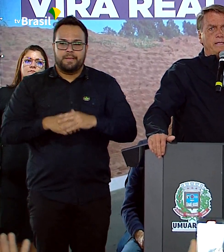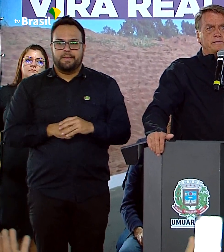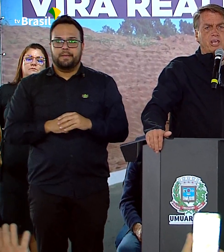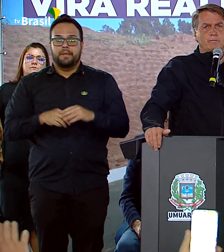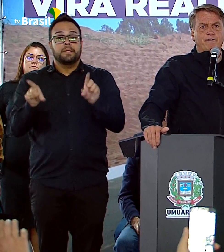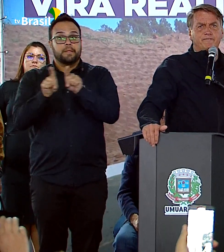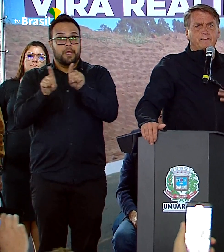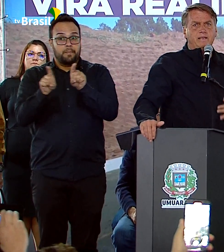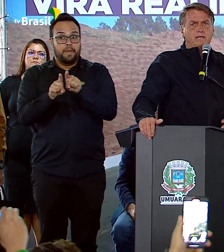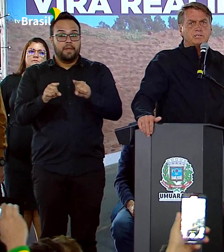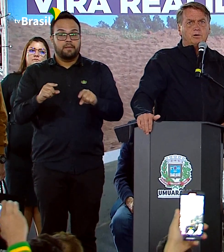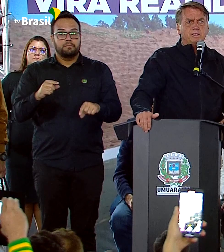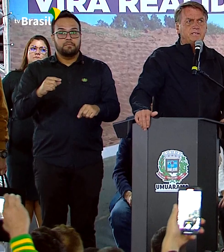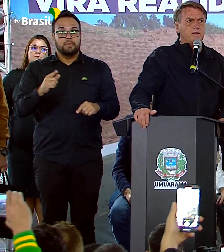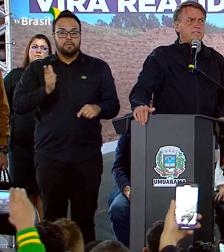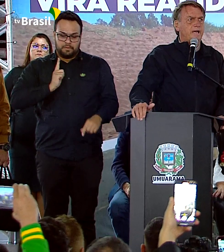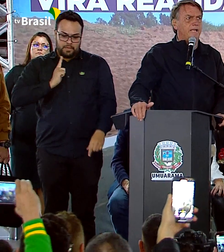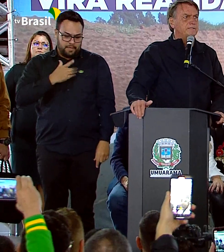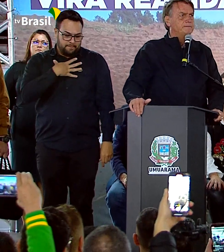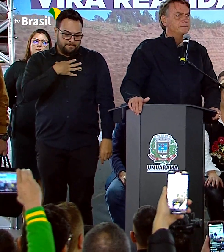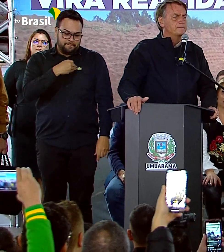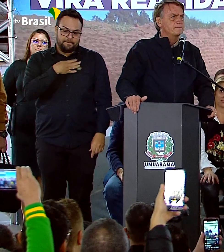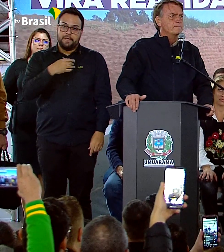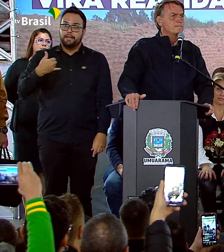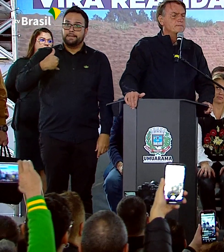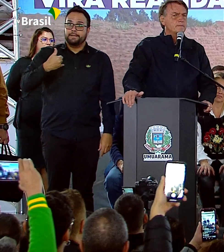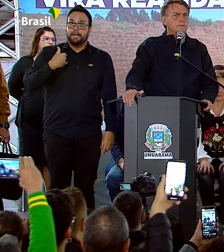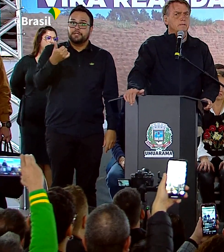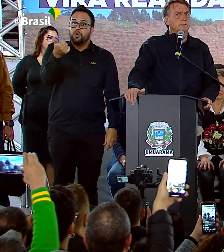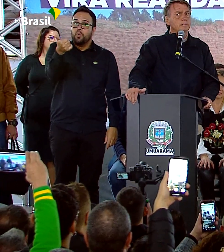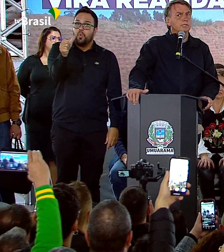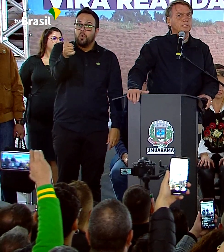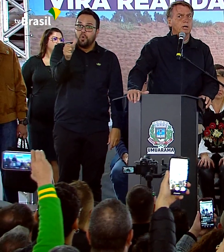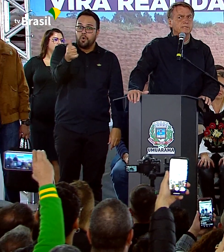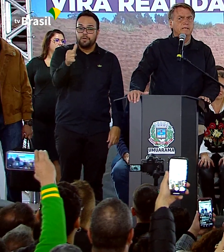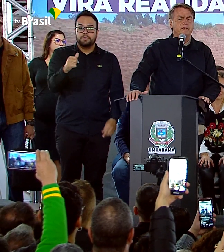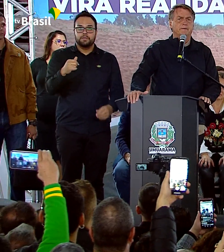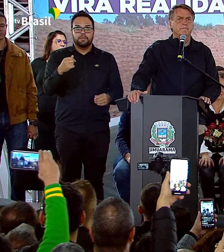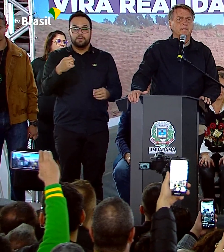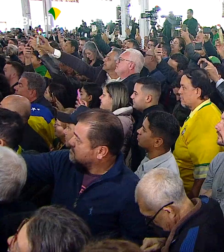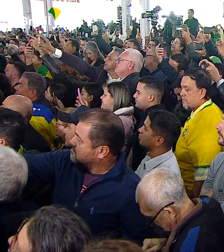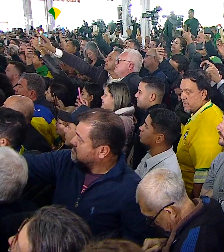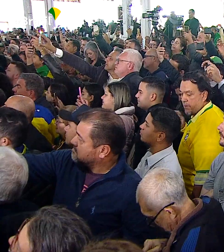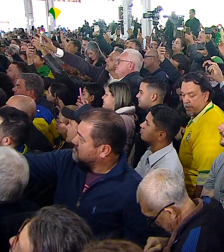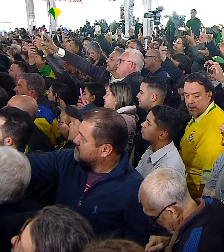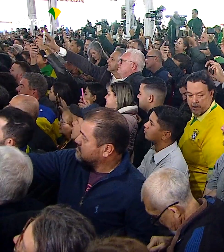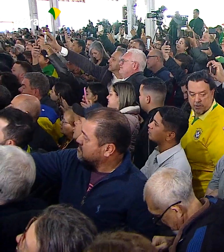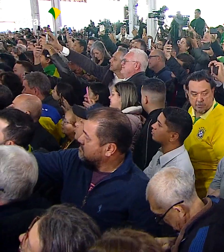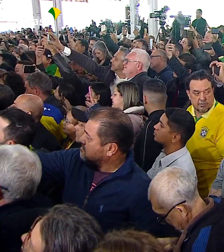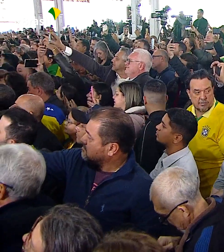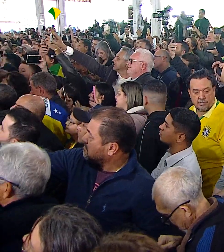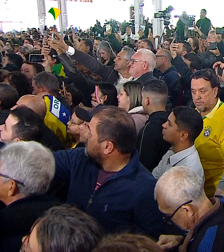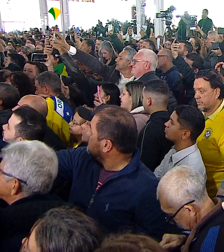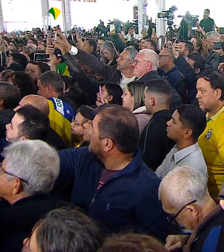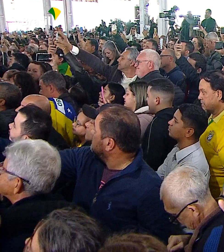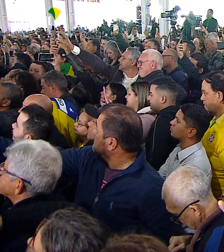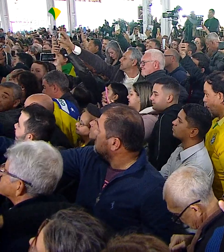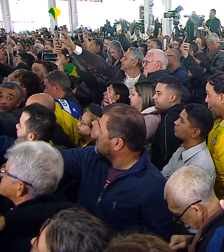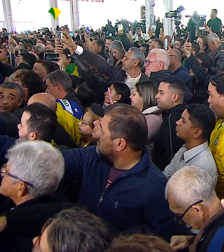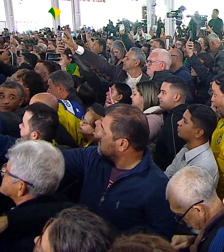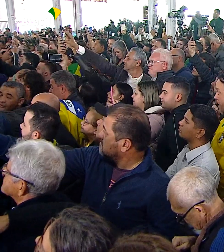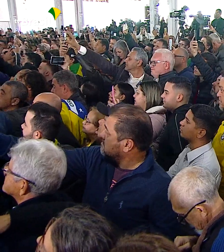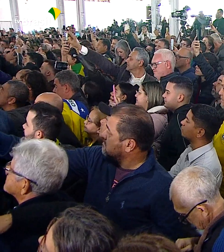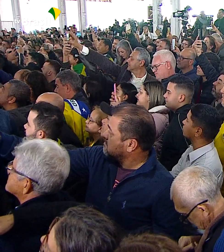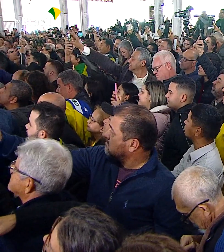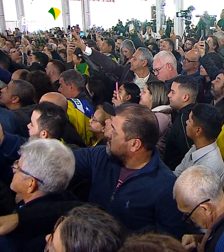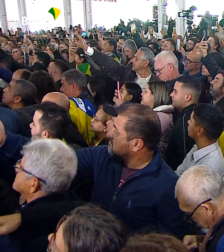Também tem uma filha de 11 anos de idade. nós todos aqui, não podemos, lá